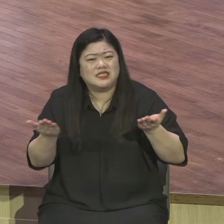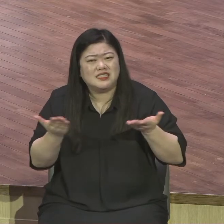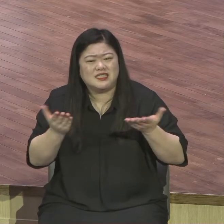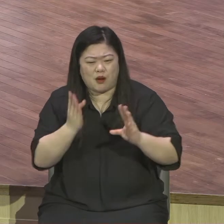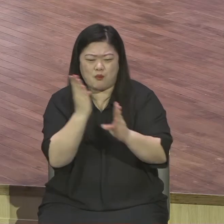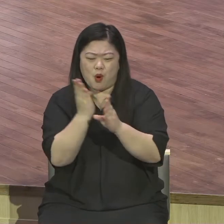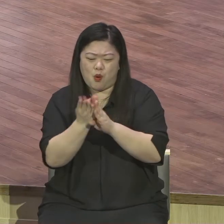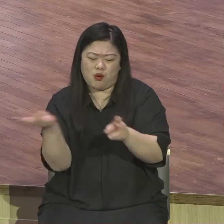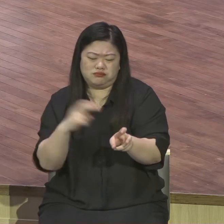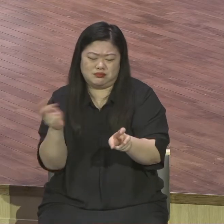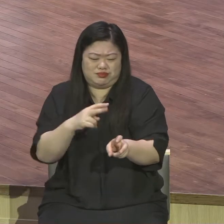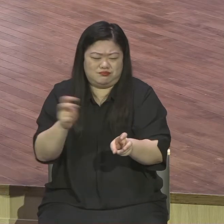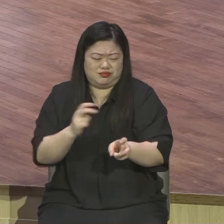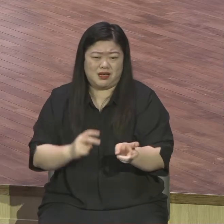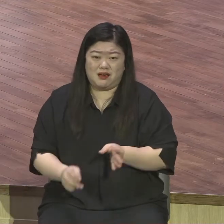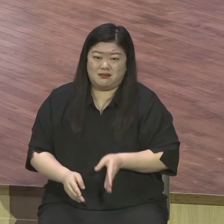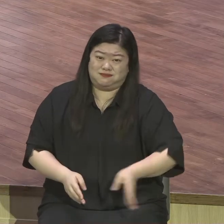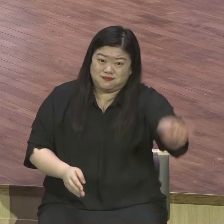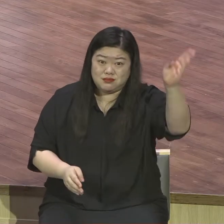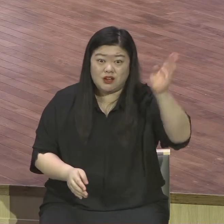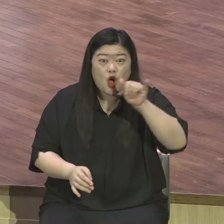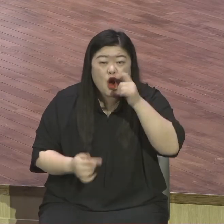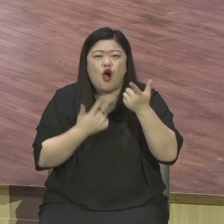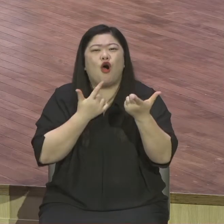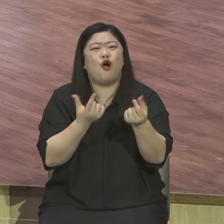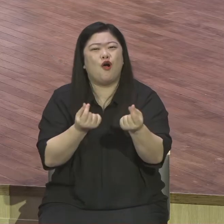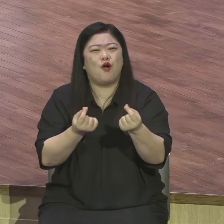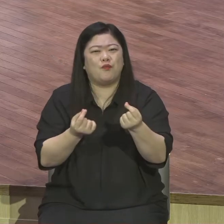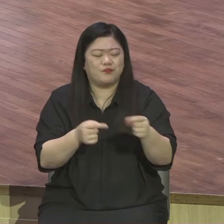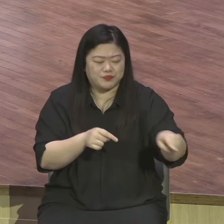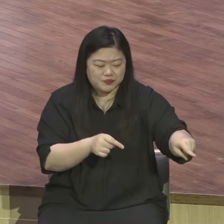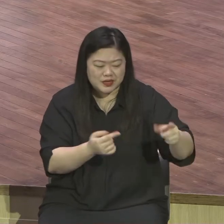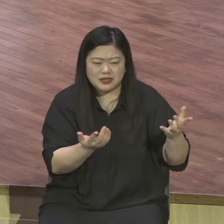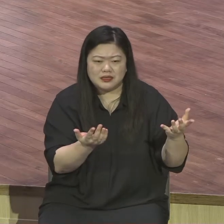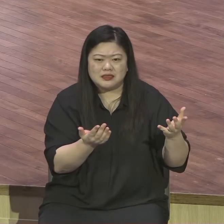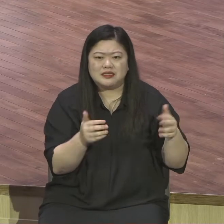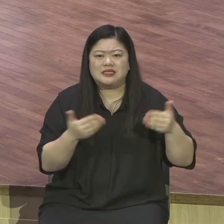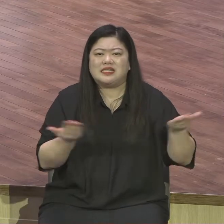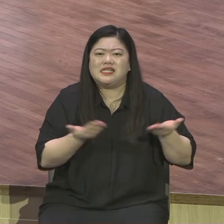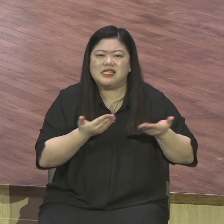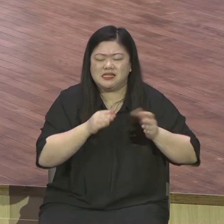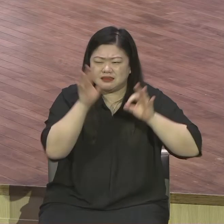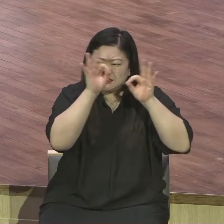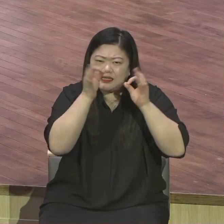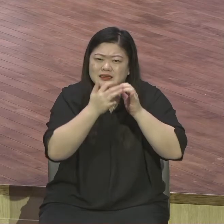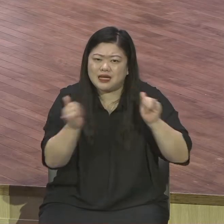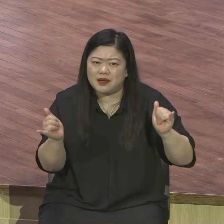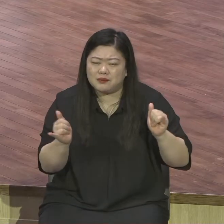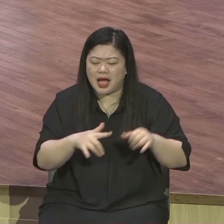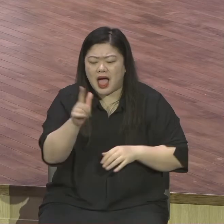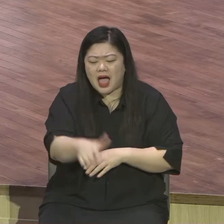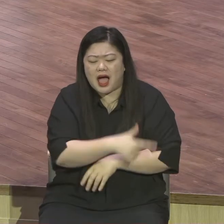그랬습니다. 본문에 나오는 품꾼들은 일용직 노동자들이었습니다.